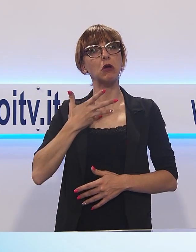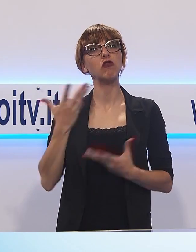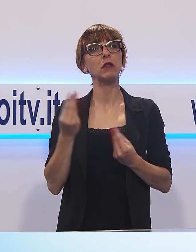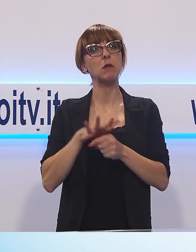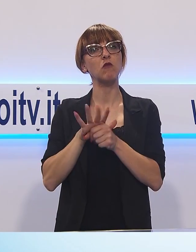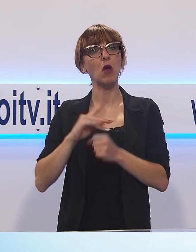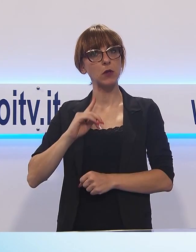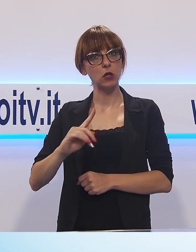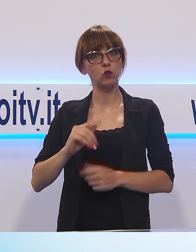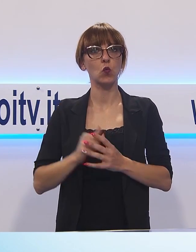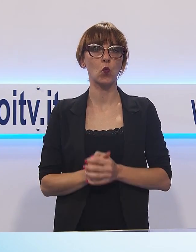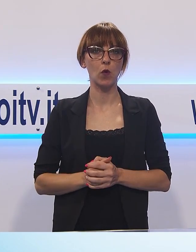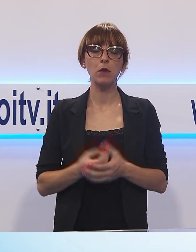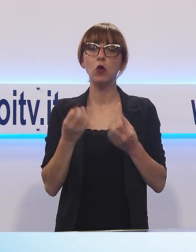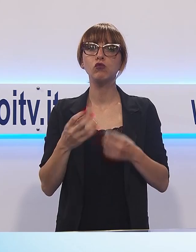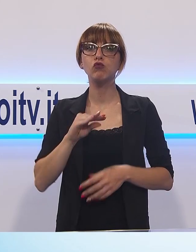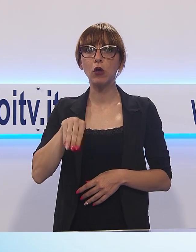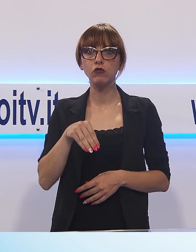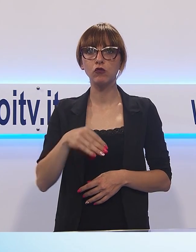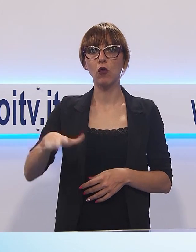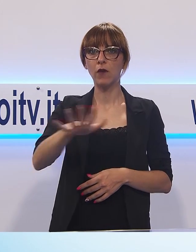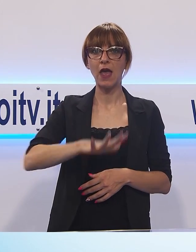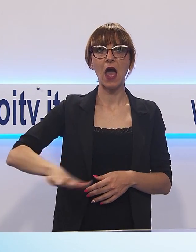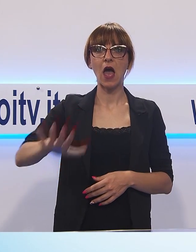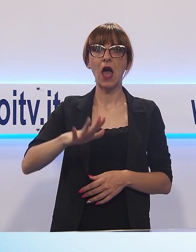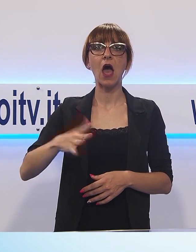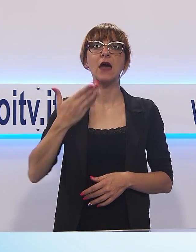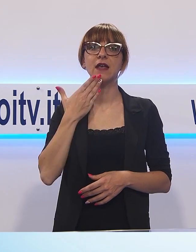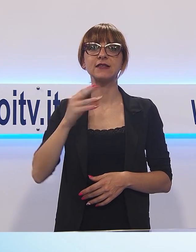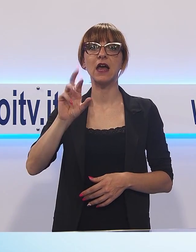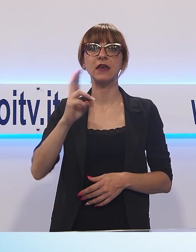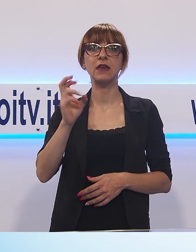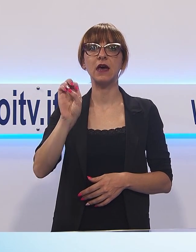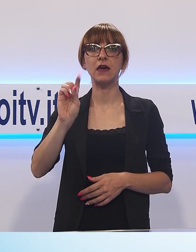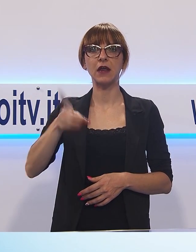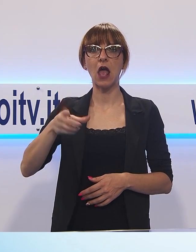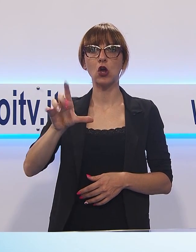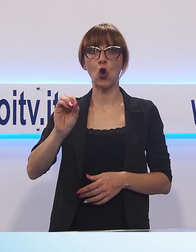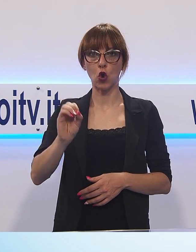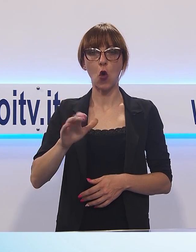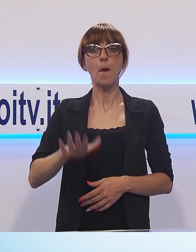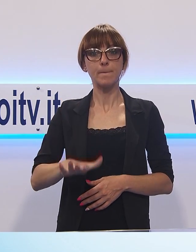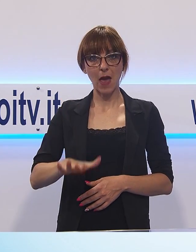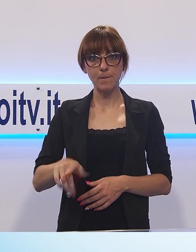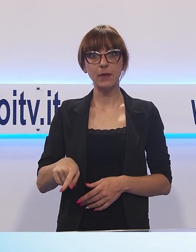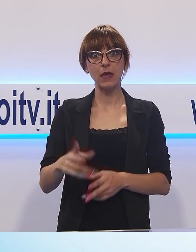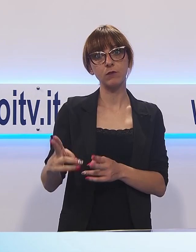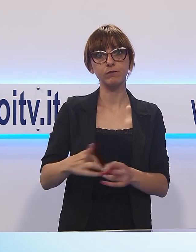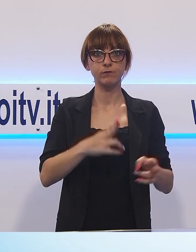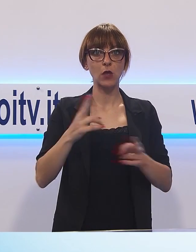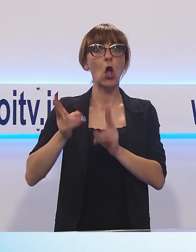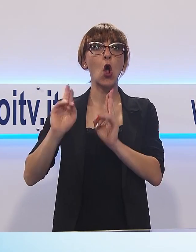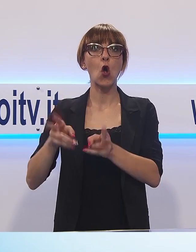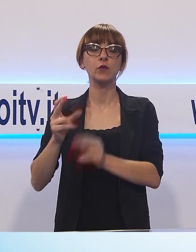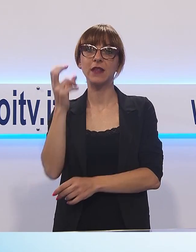cannoniera del Baluardo San Regolo. Il piccolo è stato portato all'ospedale pediatrico Meyer di Firenze. È ricoverato anche il padre,